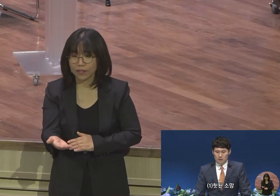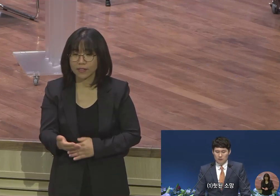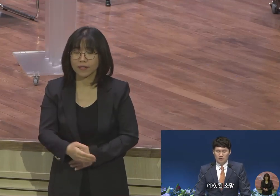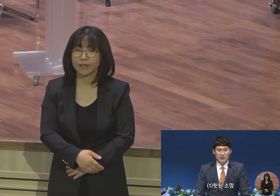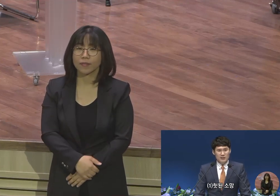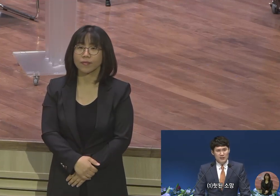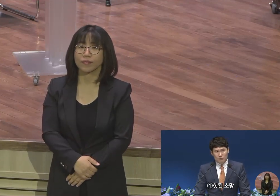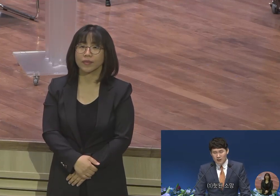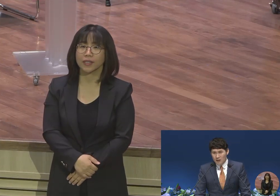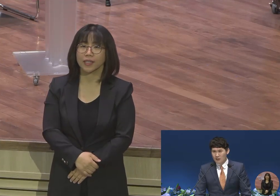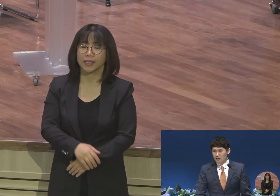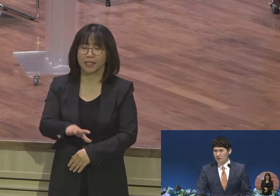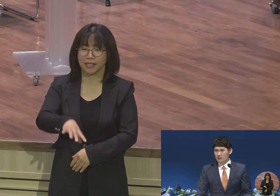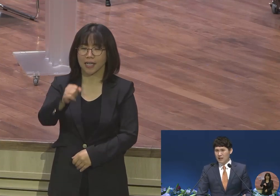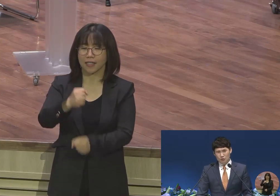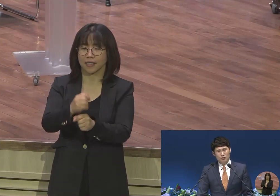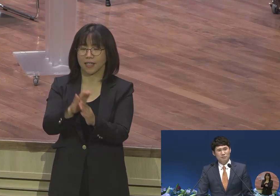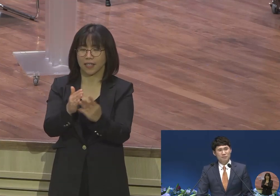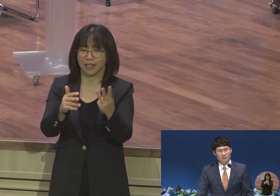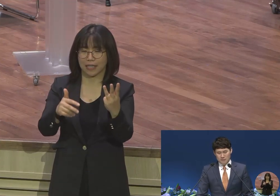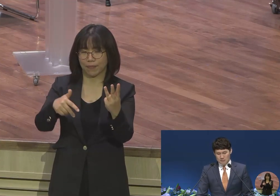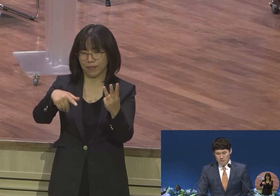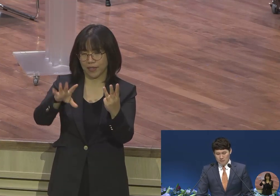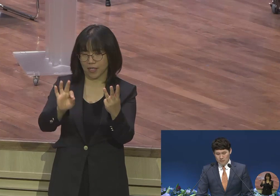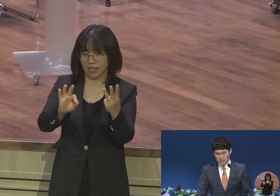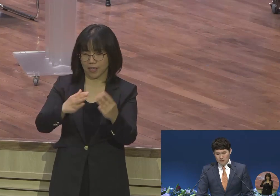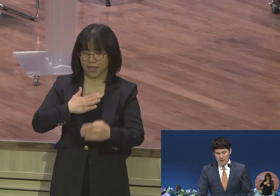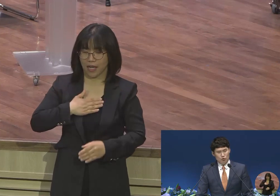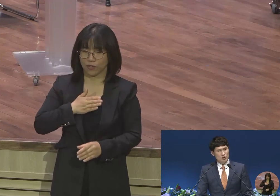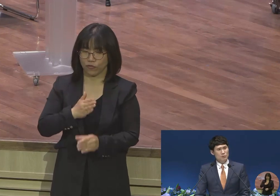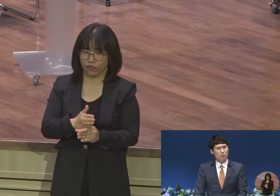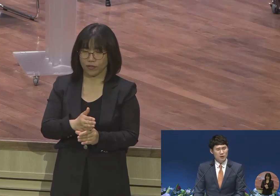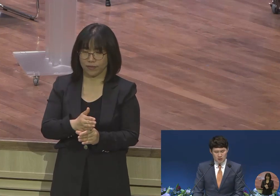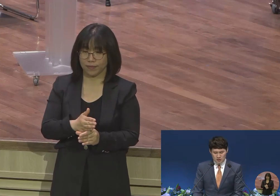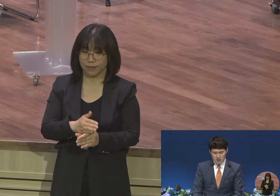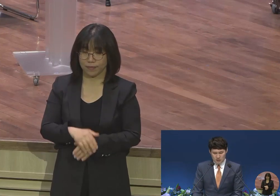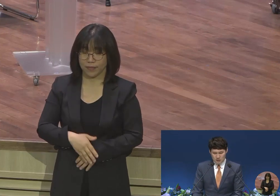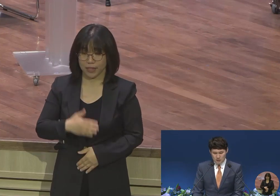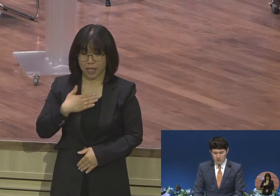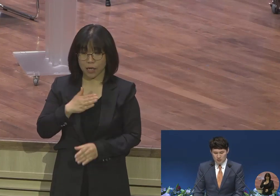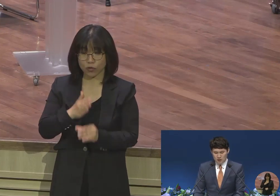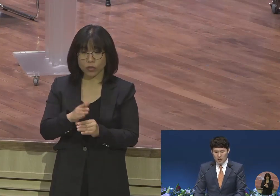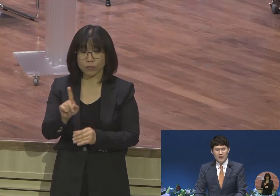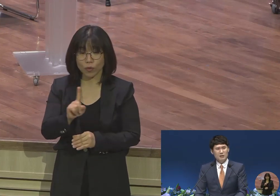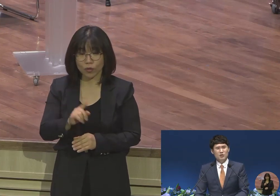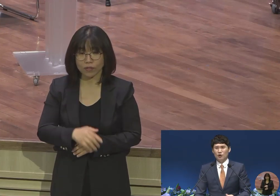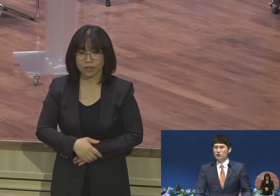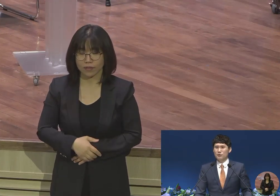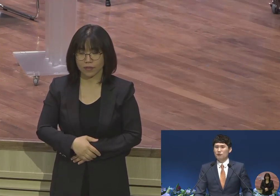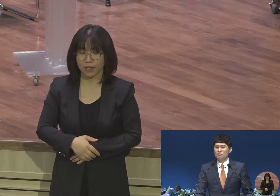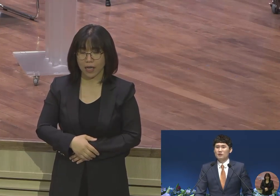장세기 3장의 나중심 나중심이 뭡니까? 하나님이 전혀 필요 없는